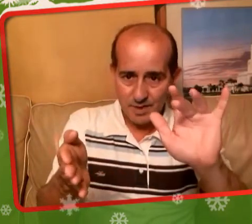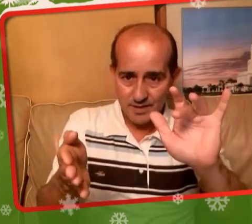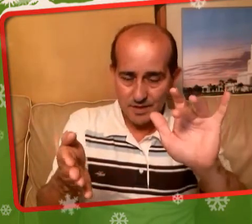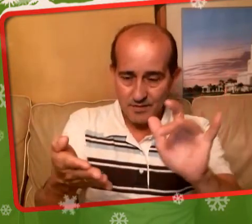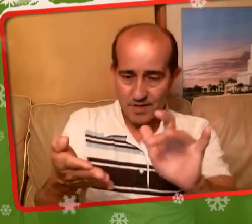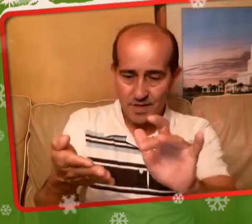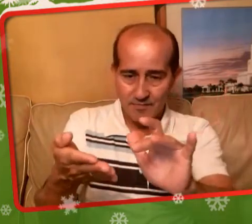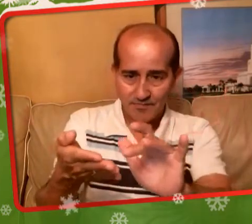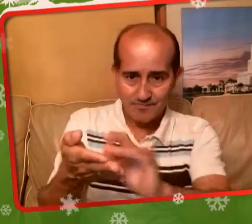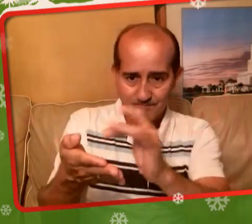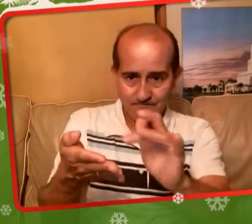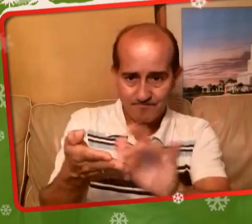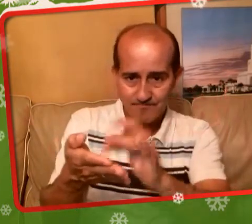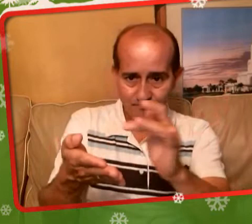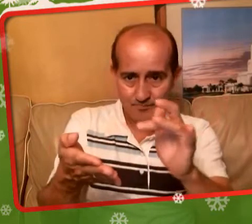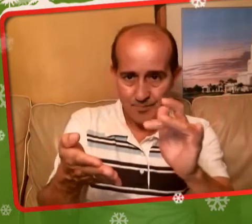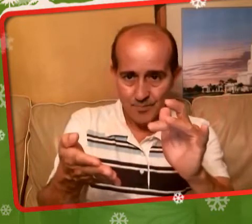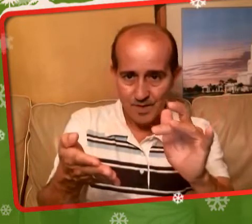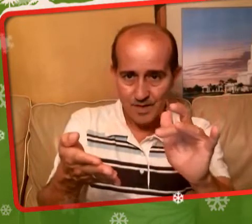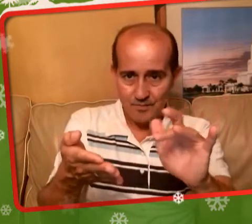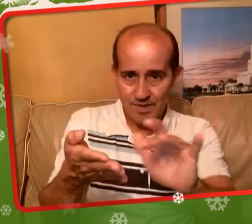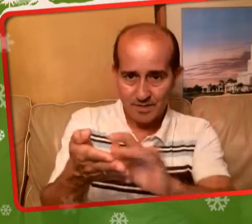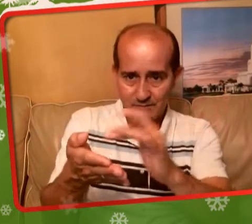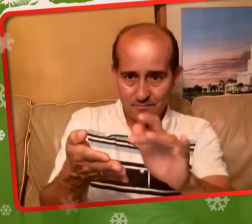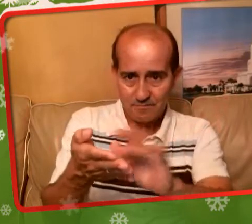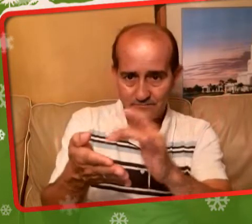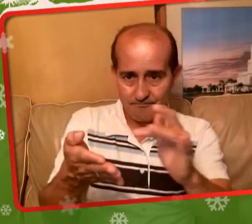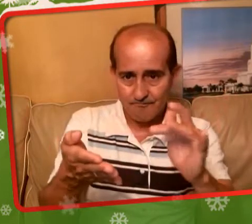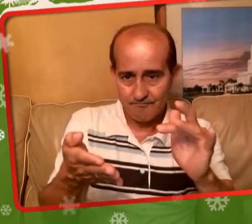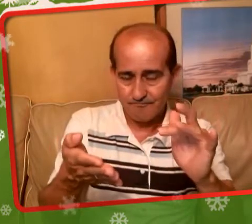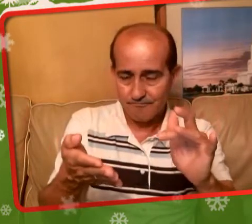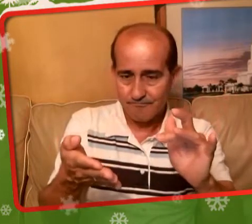Esta seña viene de ahí. iPad.